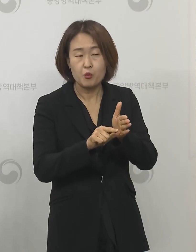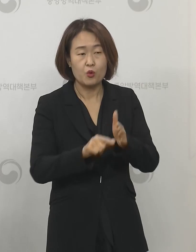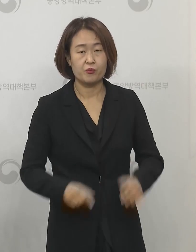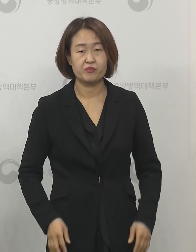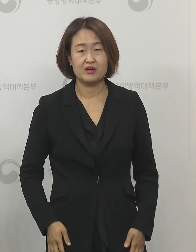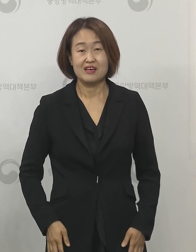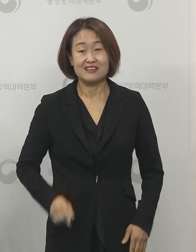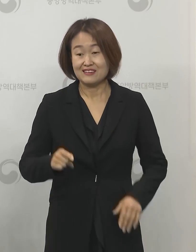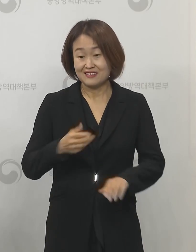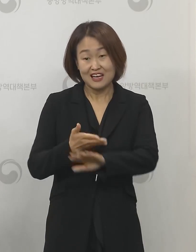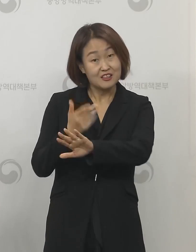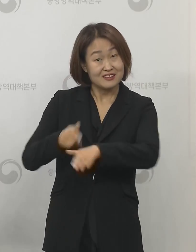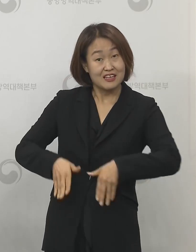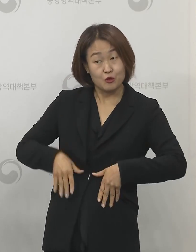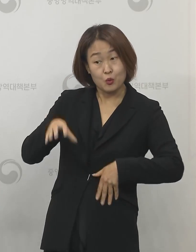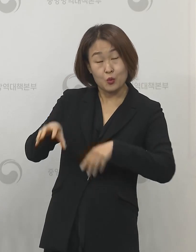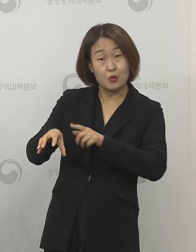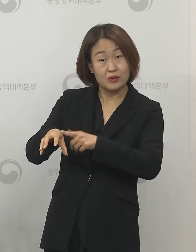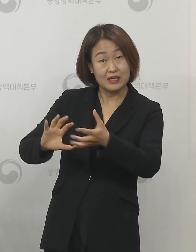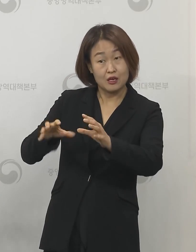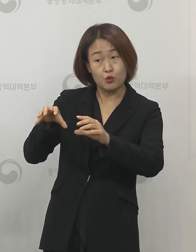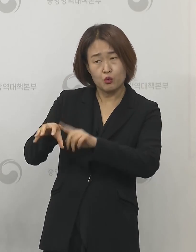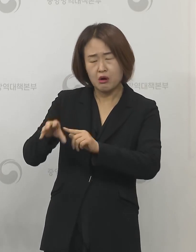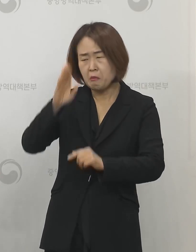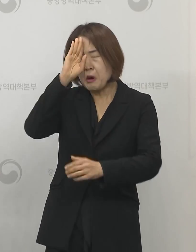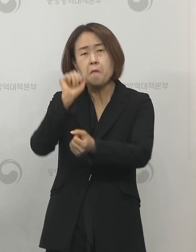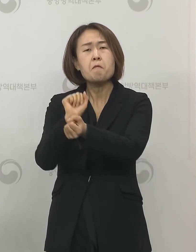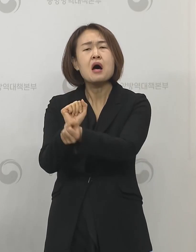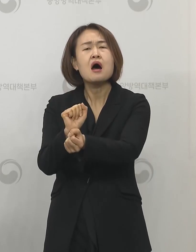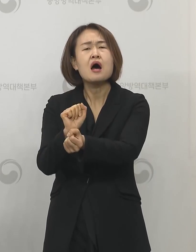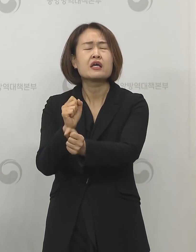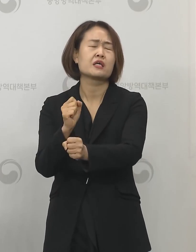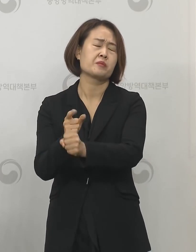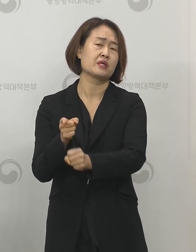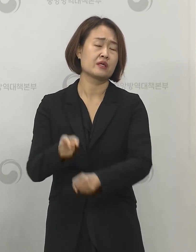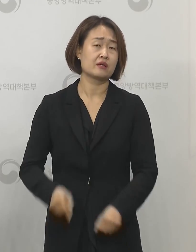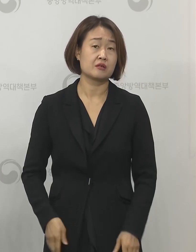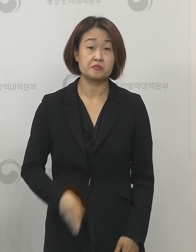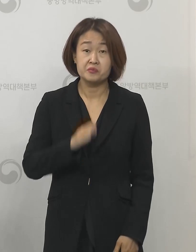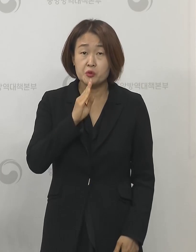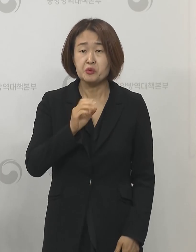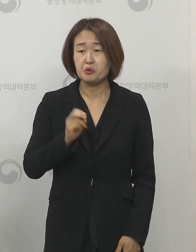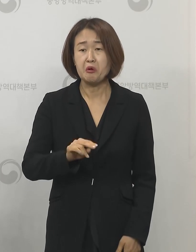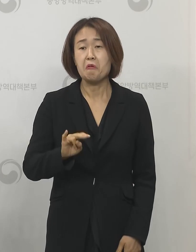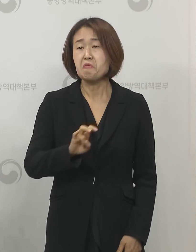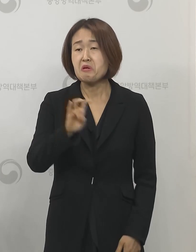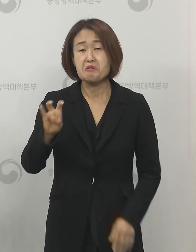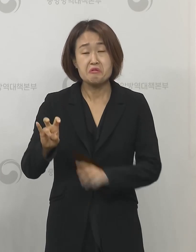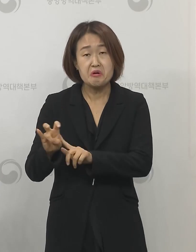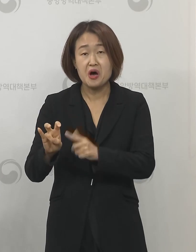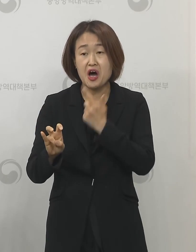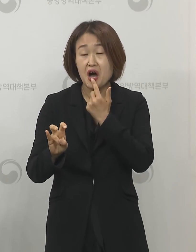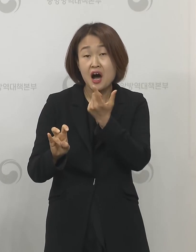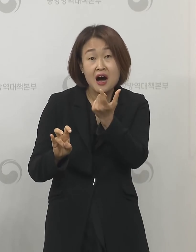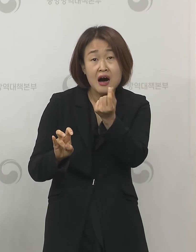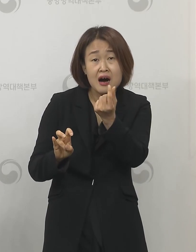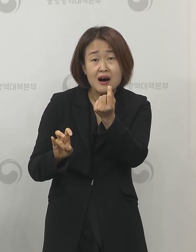남방구에서도 환자가 발생을 했고 또 메르스나 이런 경우도